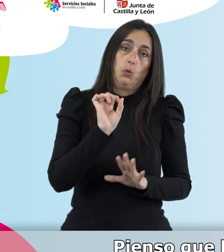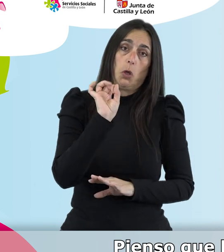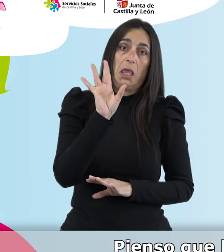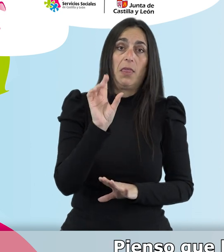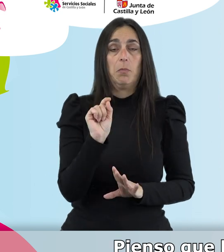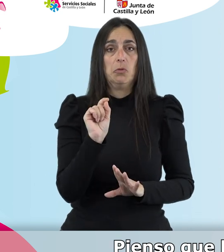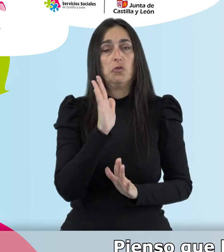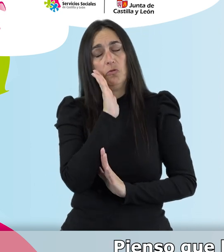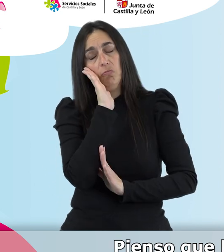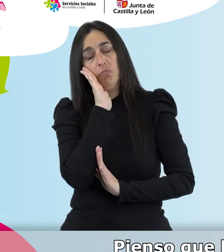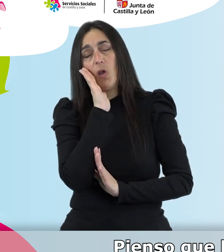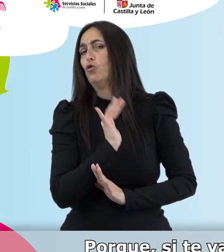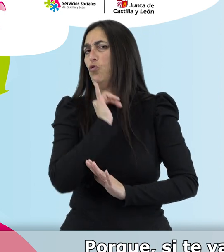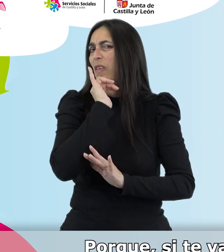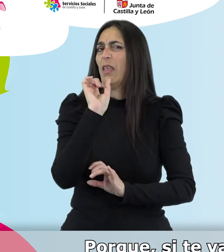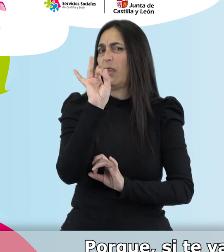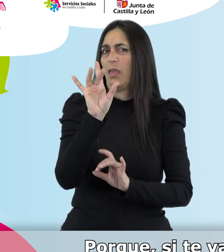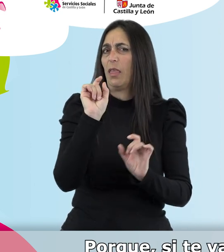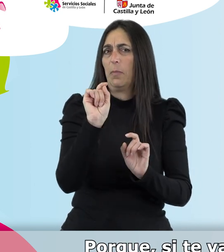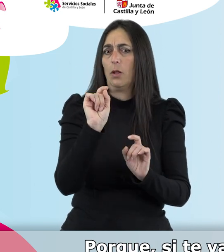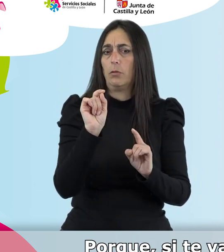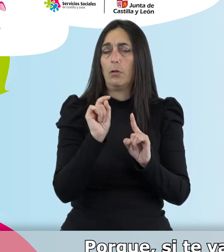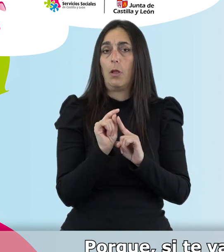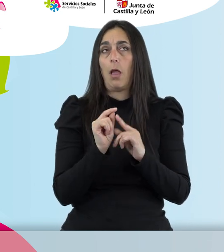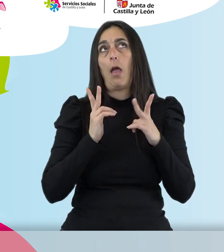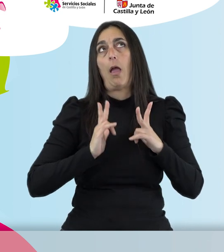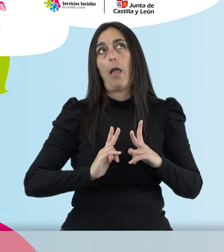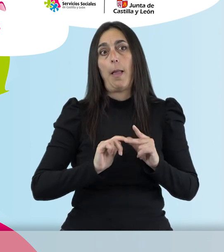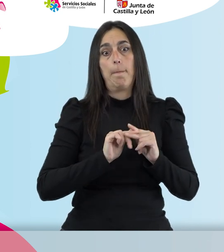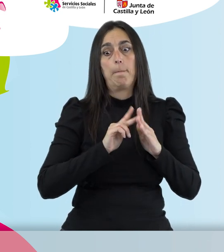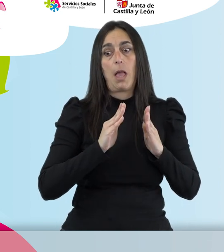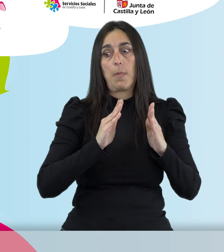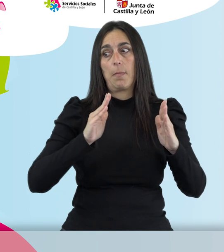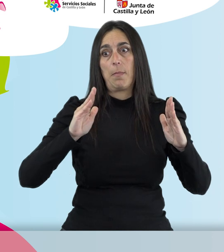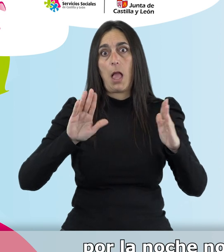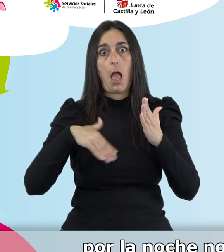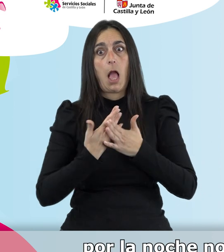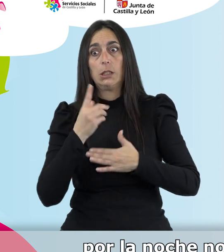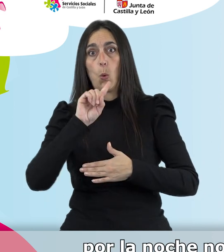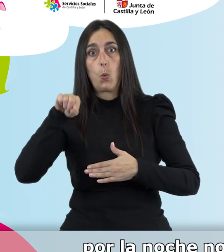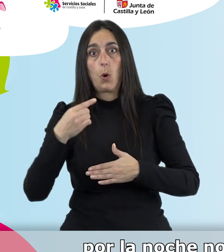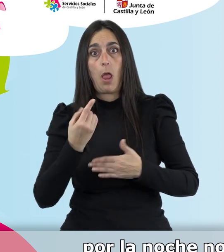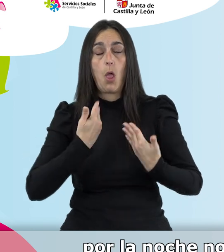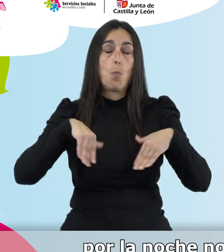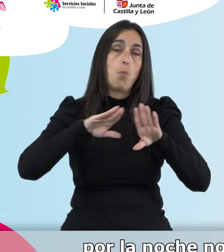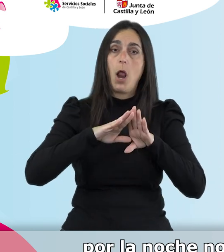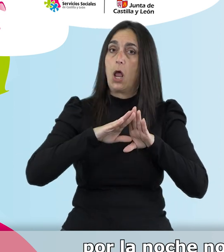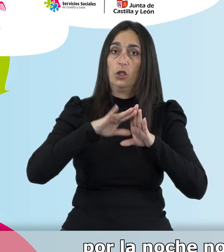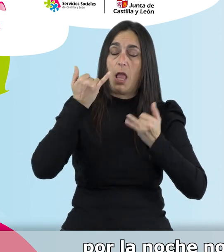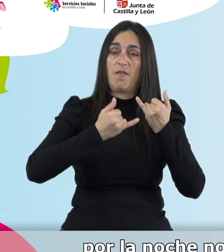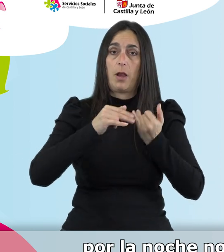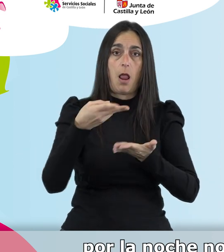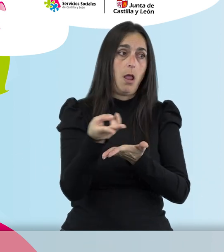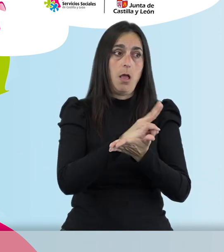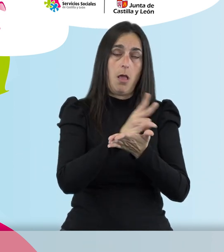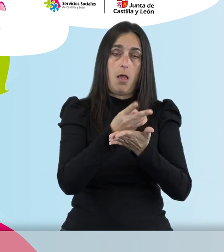Pienso que la siesta con 15 minutos te vale porque si te vas relajando cada día más y te llegas a dormir una hora, por la noche no concentras el